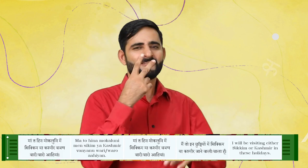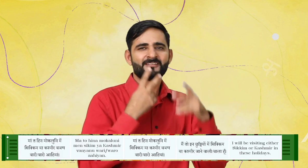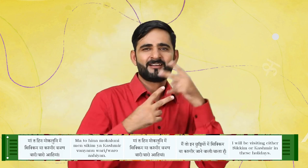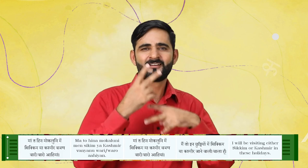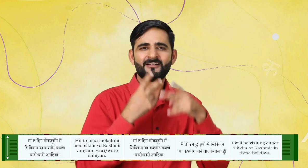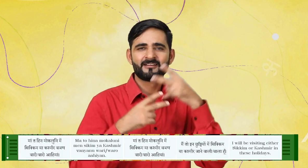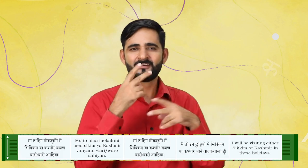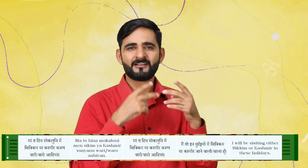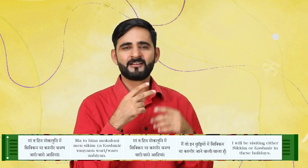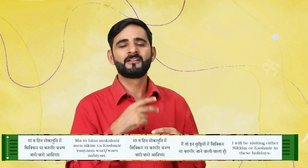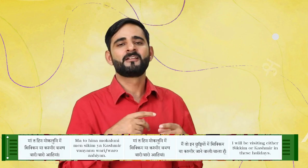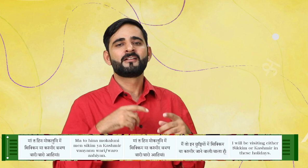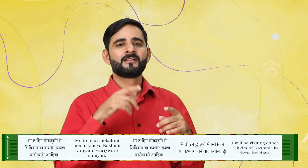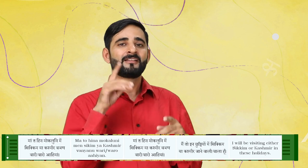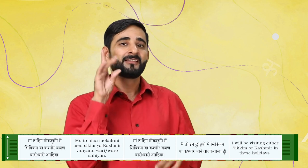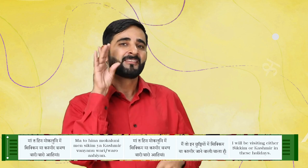कश्मीर वन्यण वारी आहें